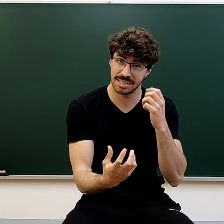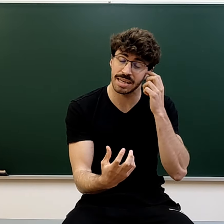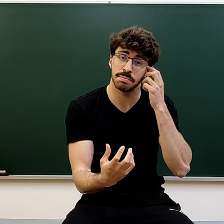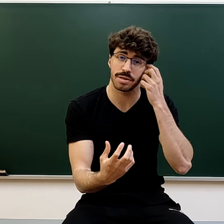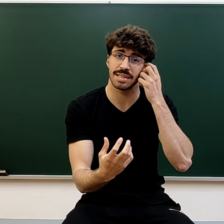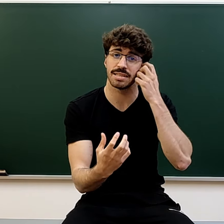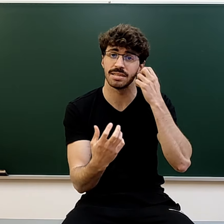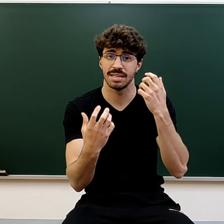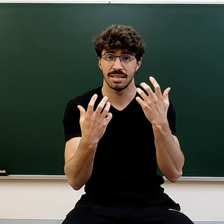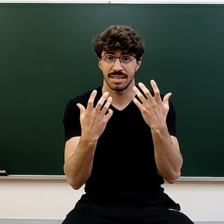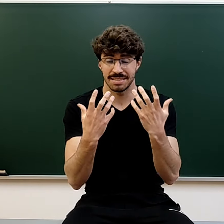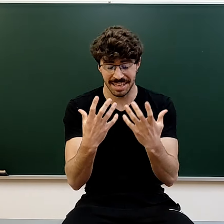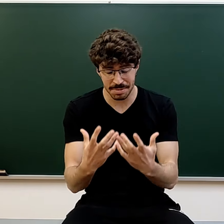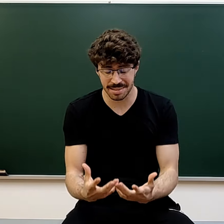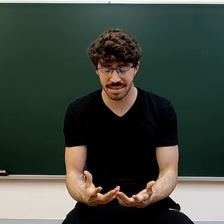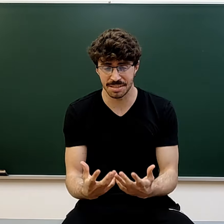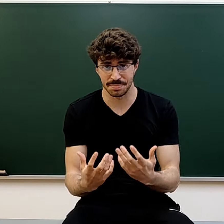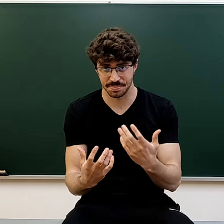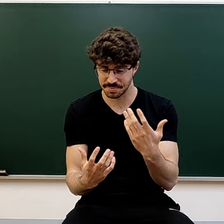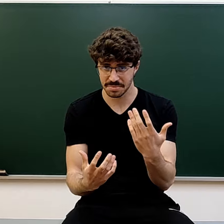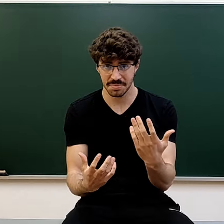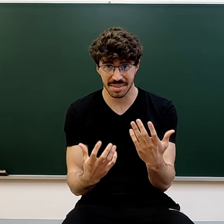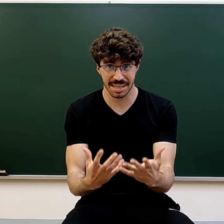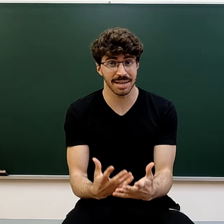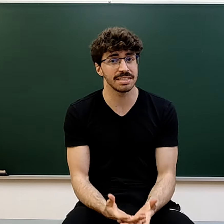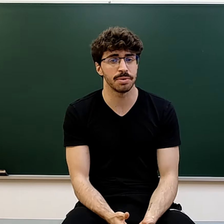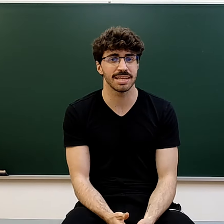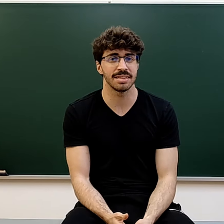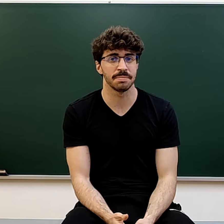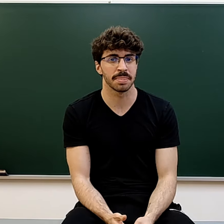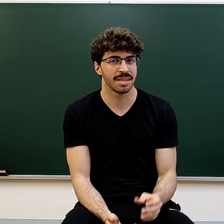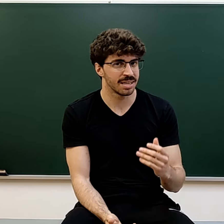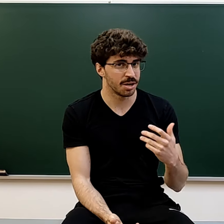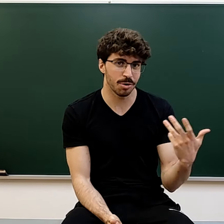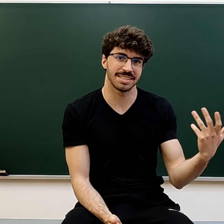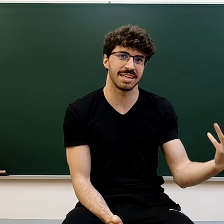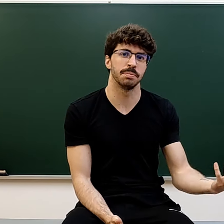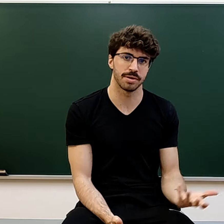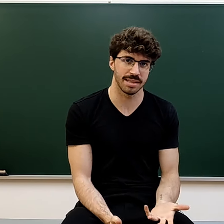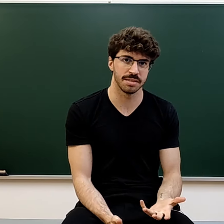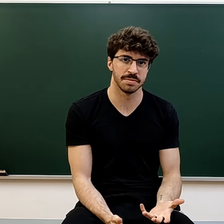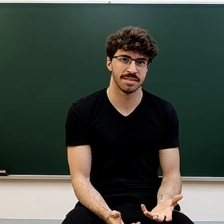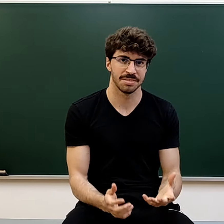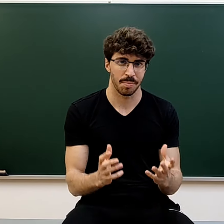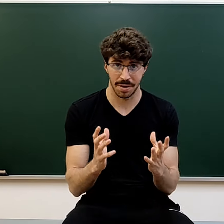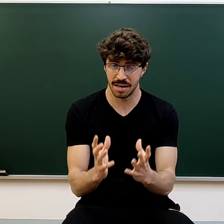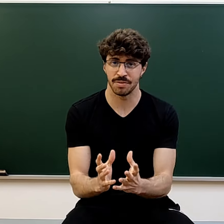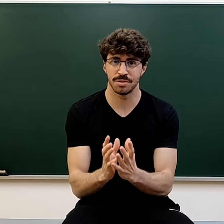sea importante, déjame decirte que aunque es importante, no es tan importante. En el fondo,